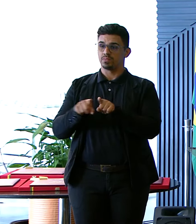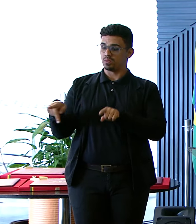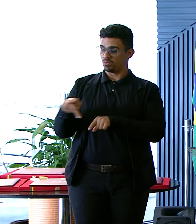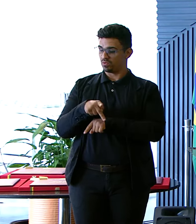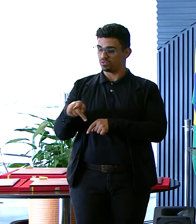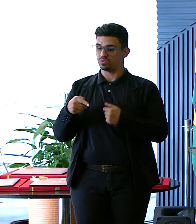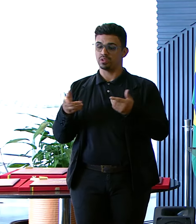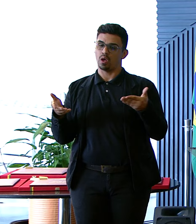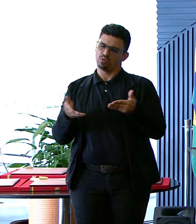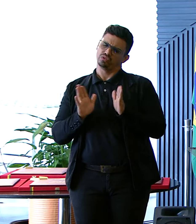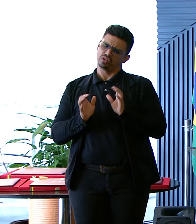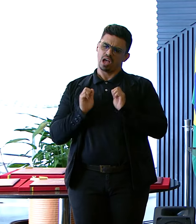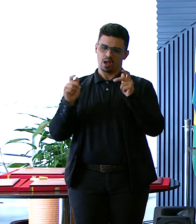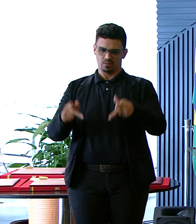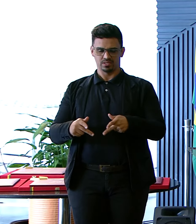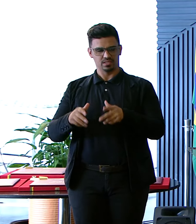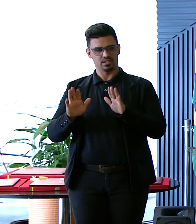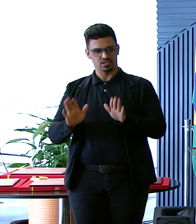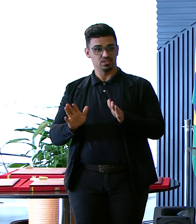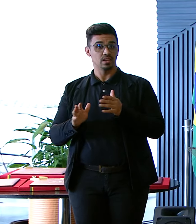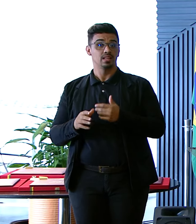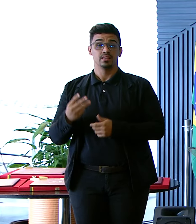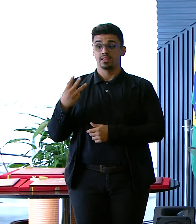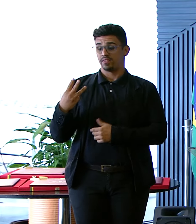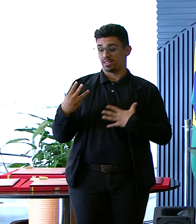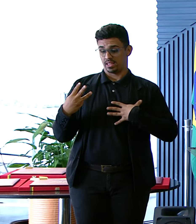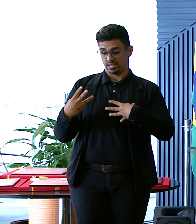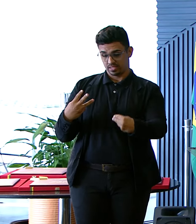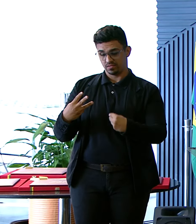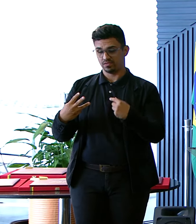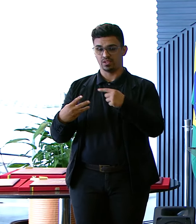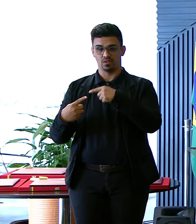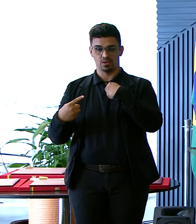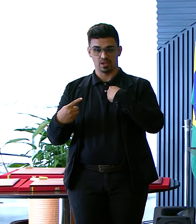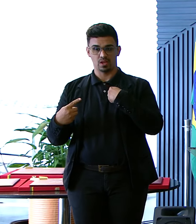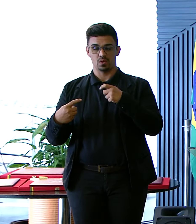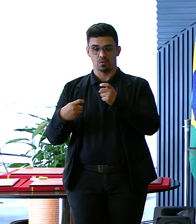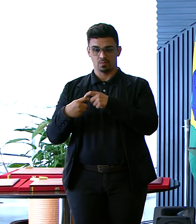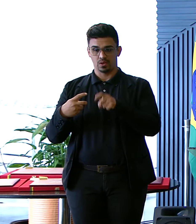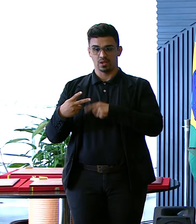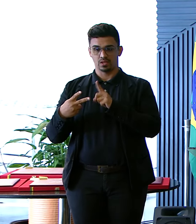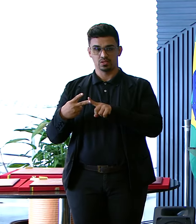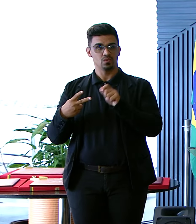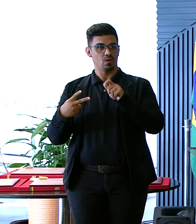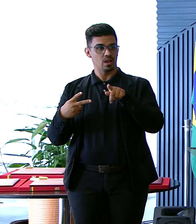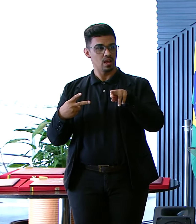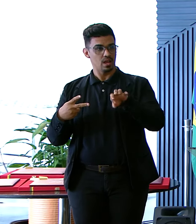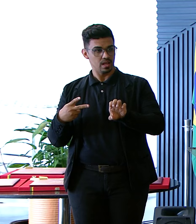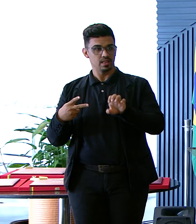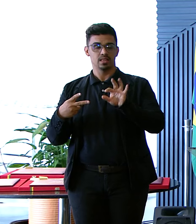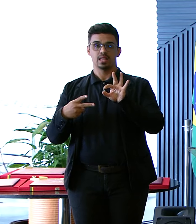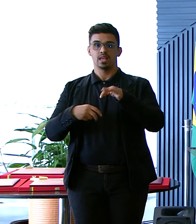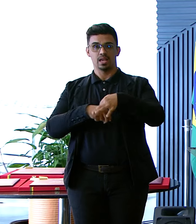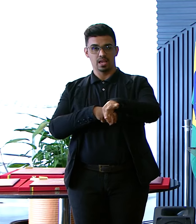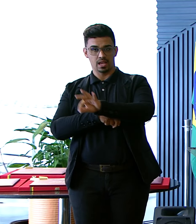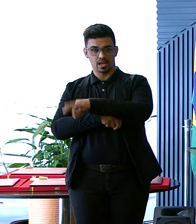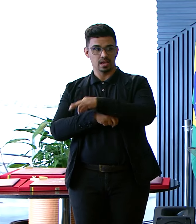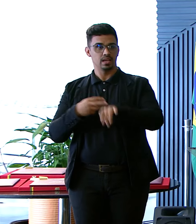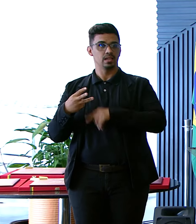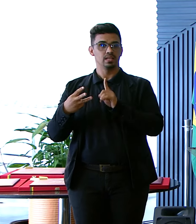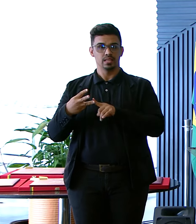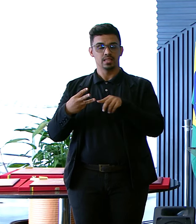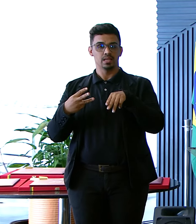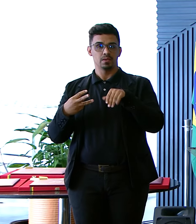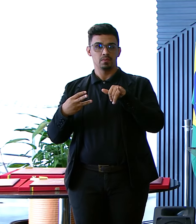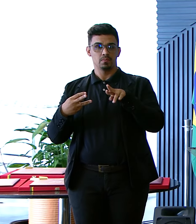aposentada Eles tiveram Três filhos Eu, médica Meu irmão André Arquiteto E a Mirella A